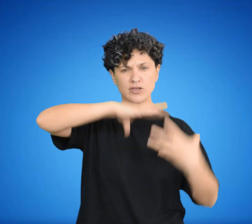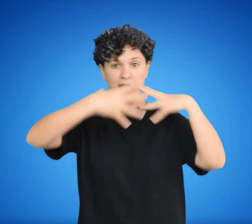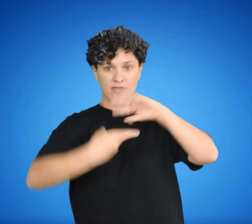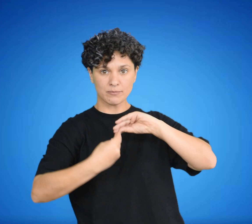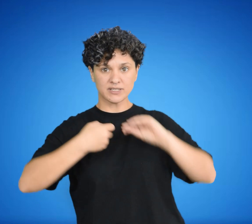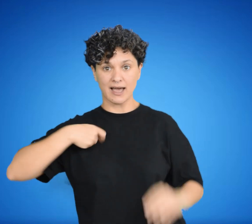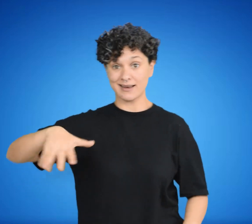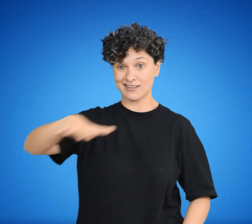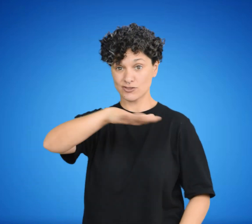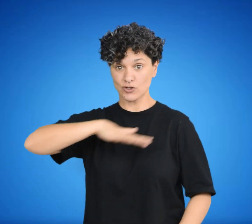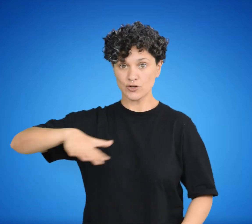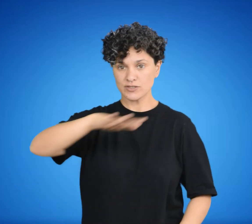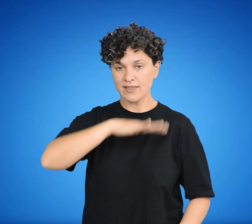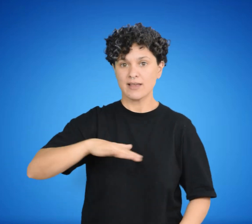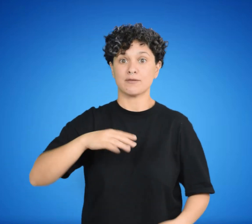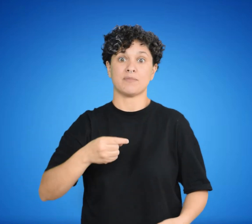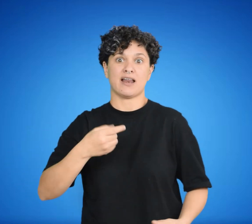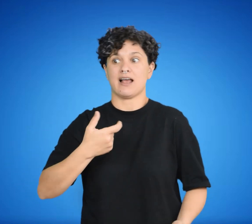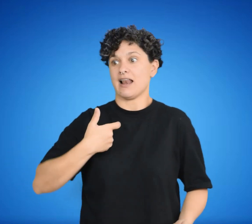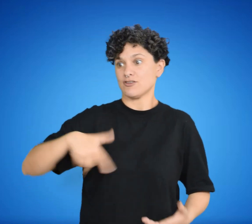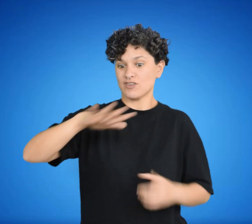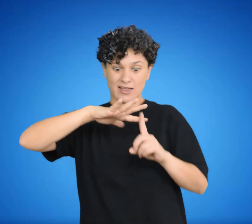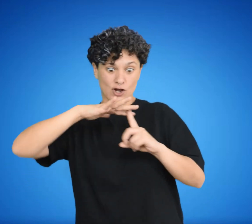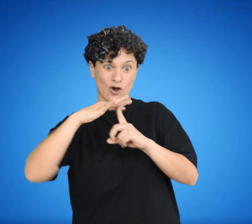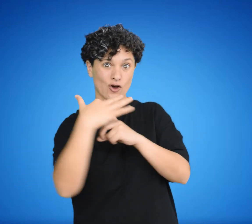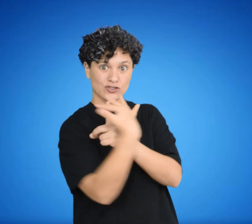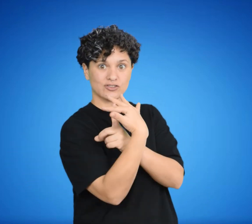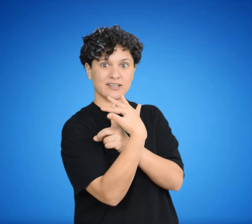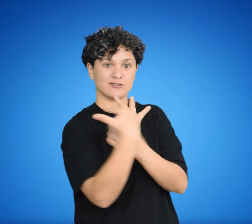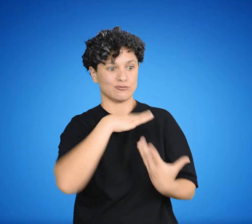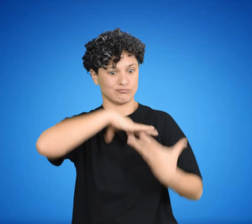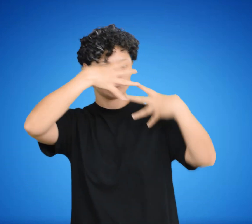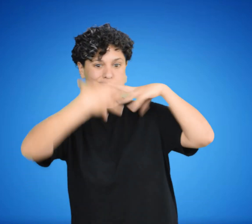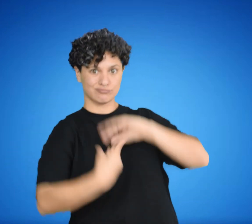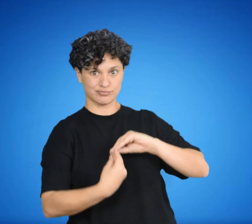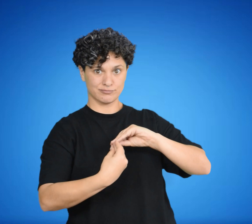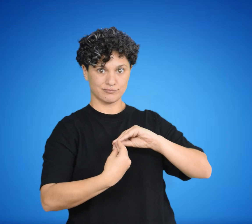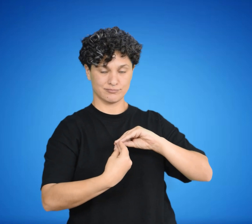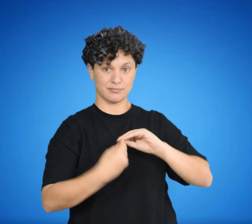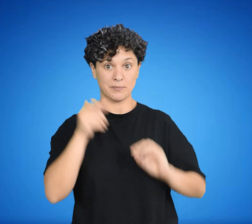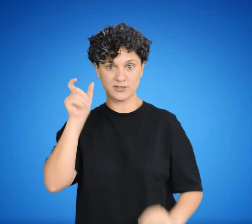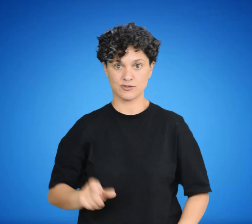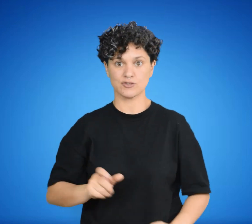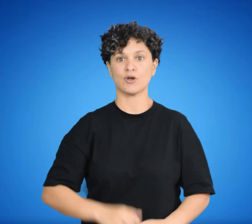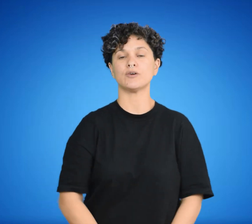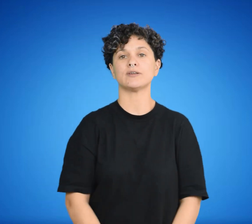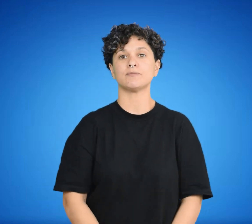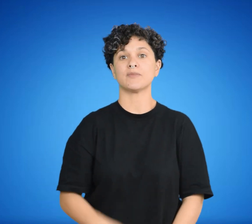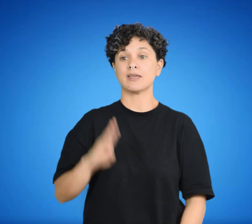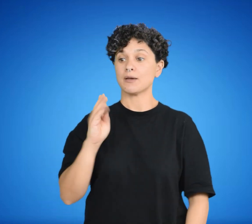que corresponde a la adaptación del individuo y de las estructuras para ajustarse o transformarse según el mundo externo.